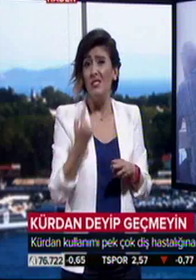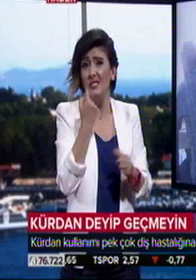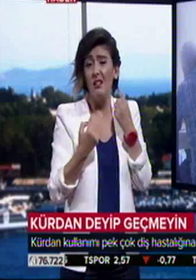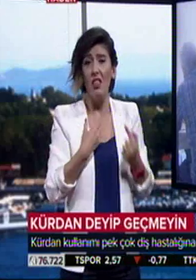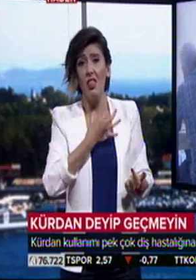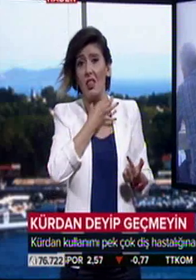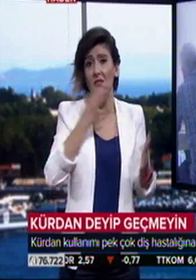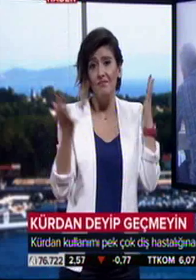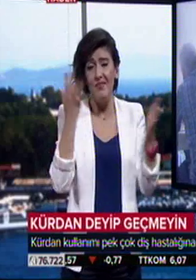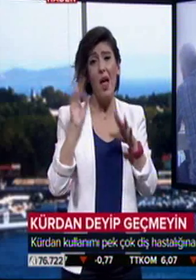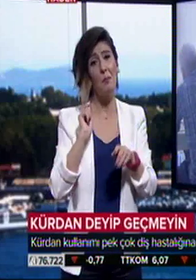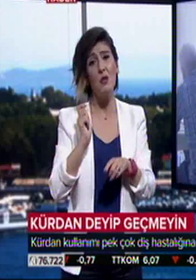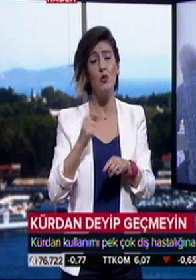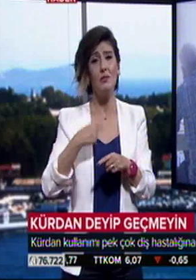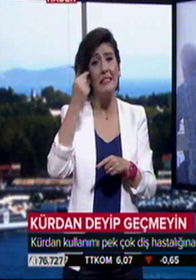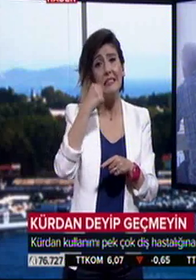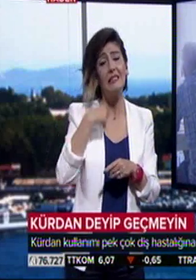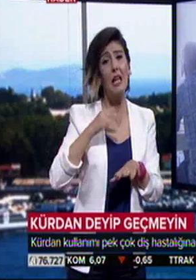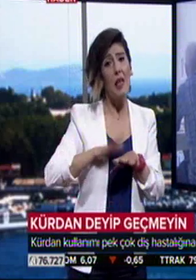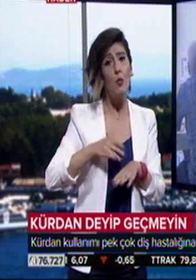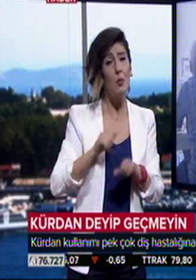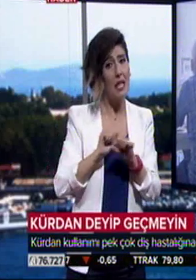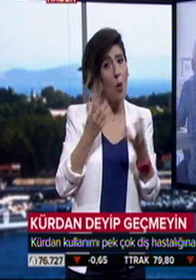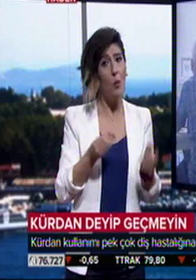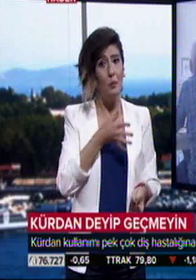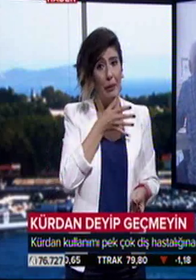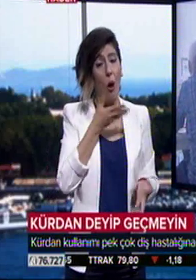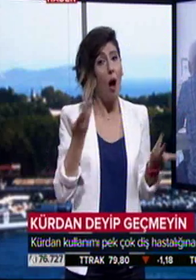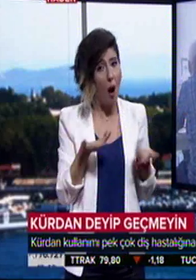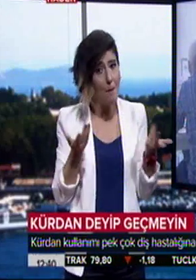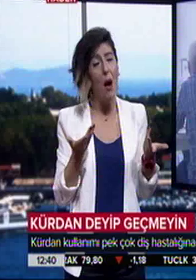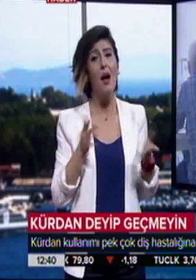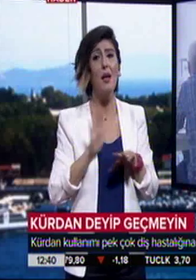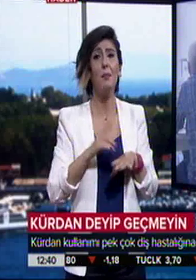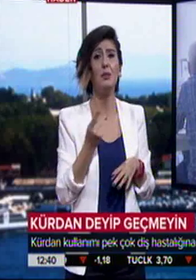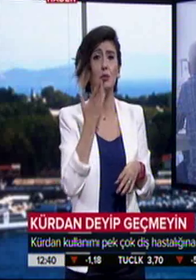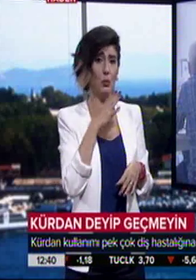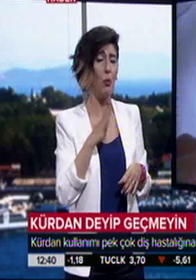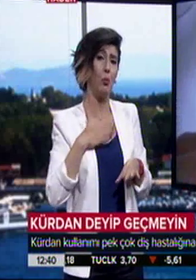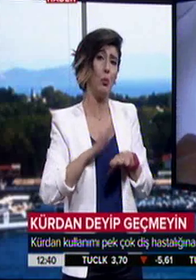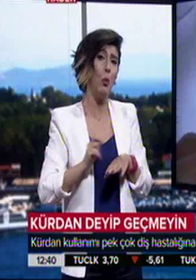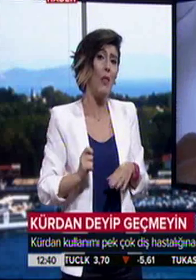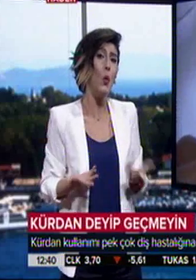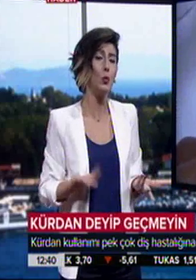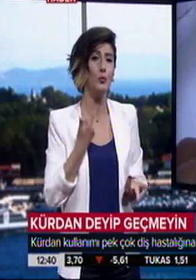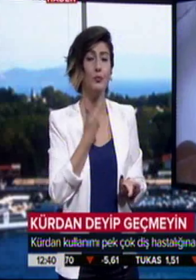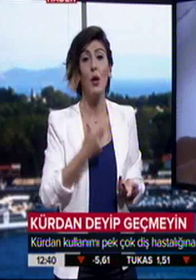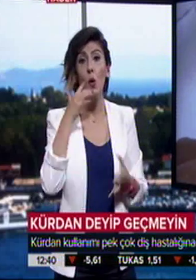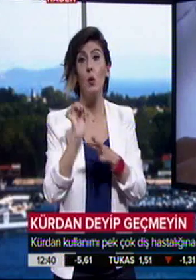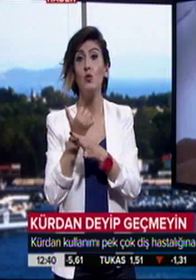hemen her zaman kürdan kullanıyoruz. Zararlı olduğunu biliyoruz ancak yapacak bir şey yok kullanıyoruz. Uzmanlar kürdan